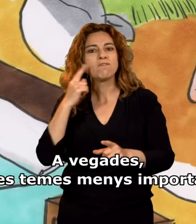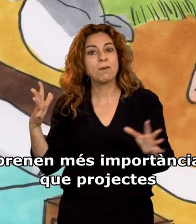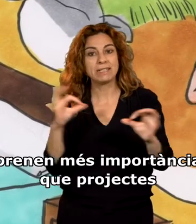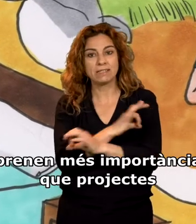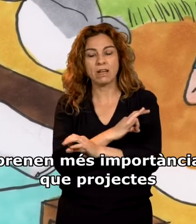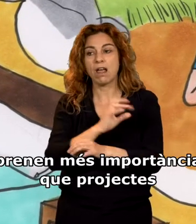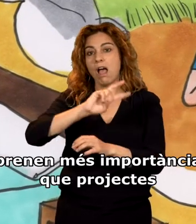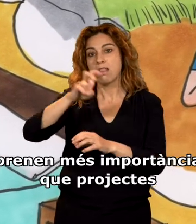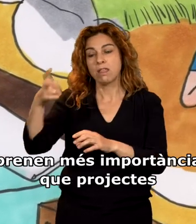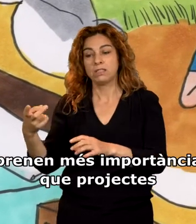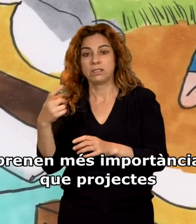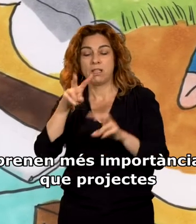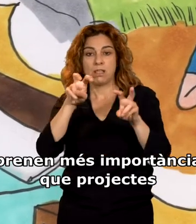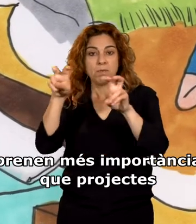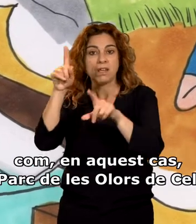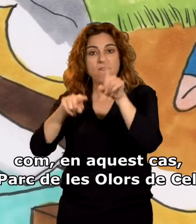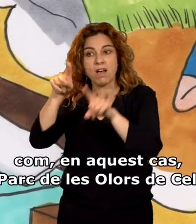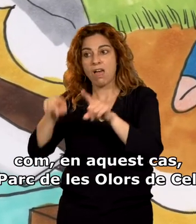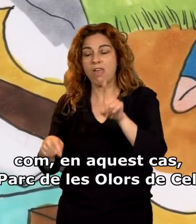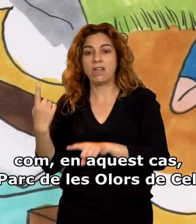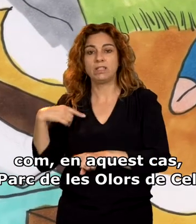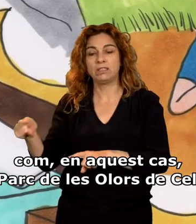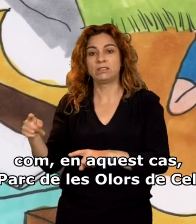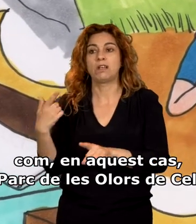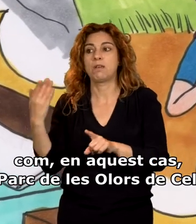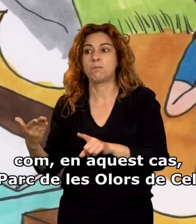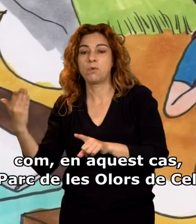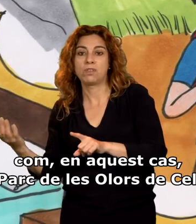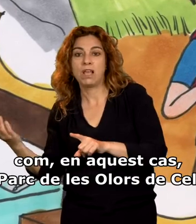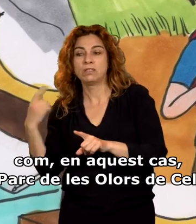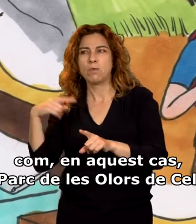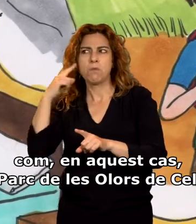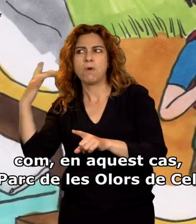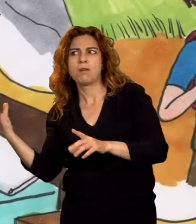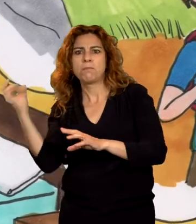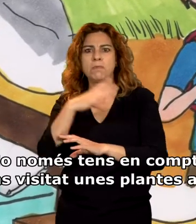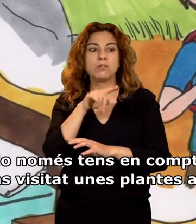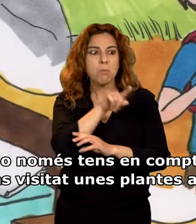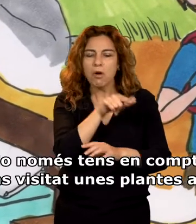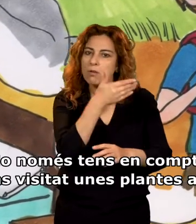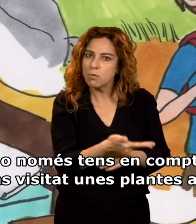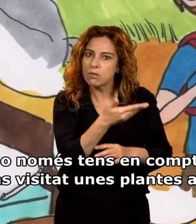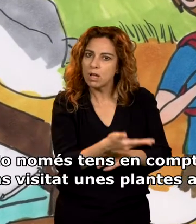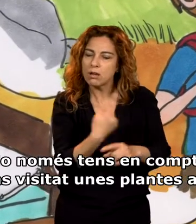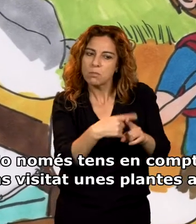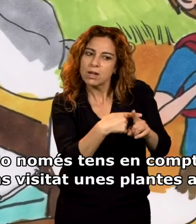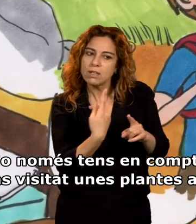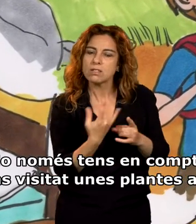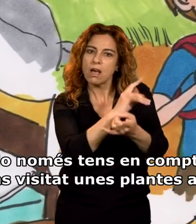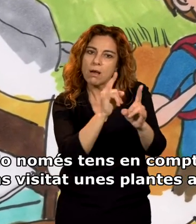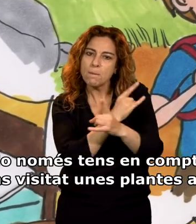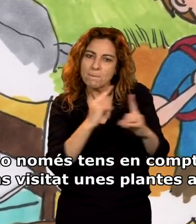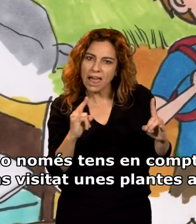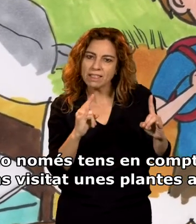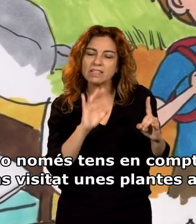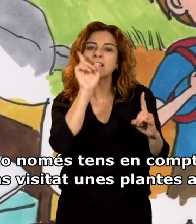importants prenen més importància que projectes com, en aquest cas, el Parc de les Olors de Salrà. No només tens en compte que has visitat